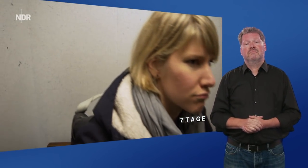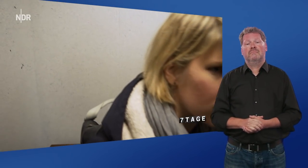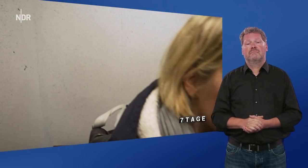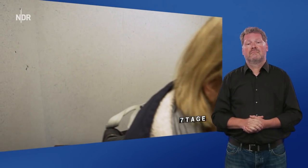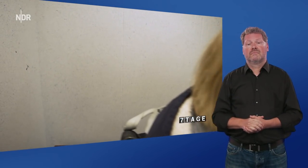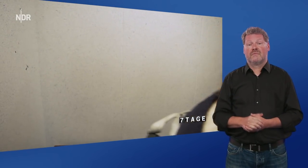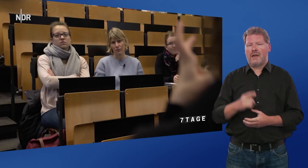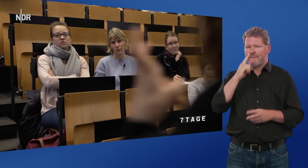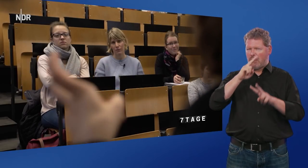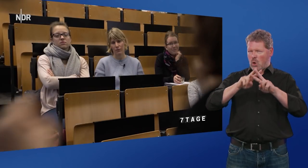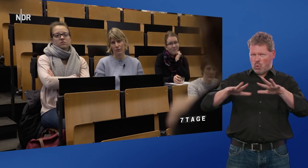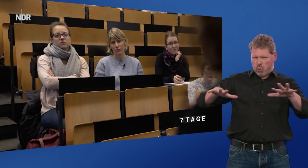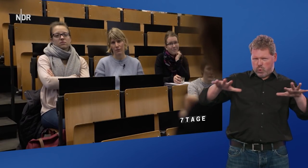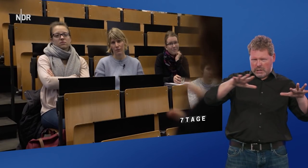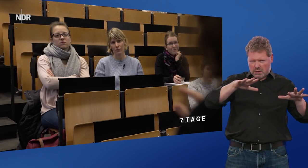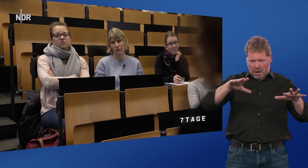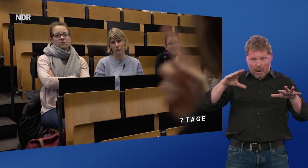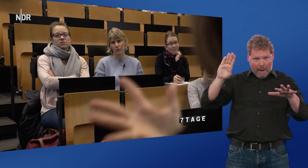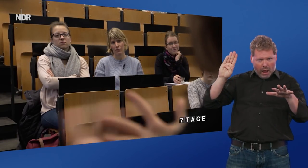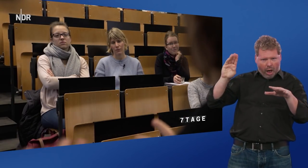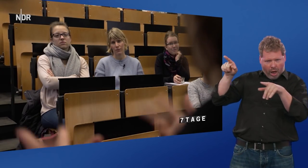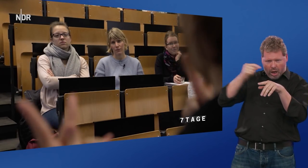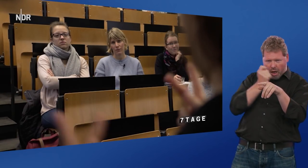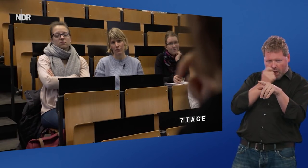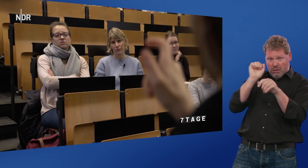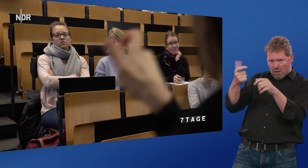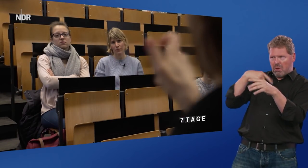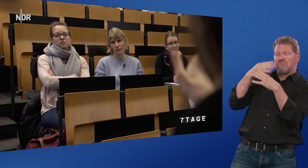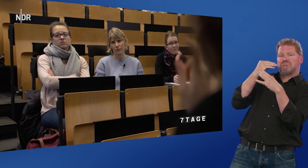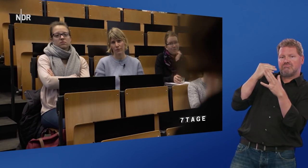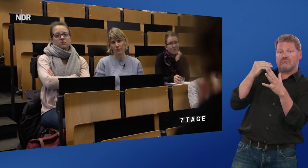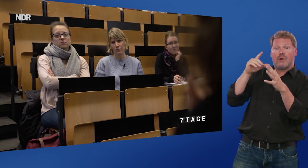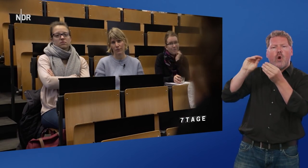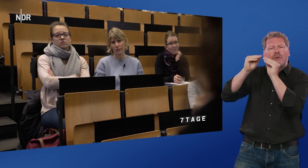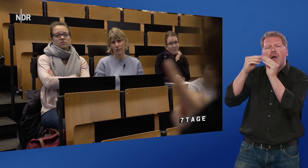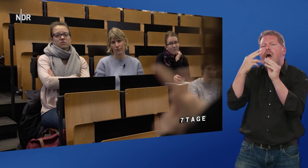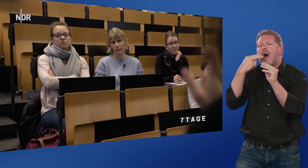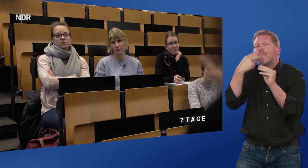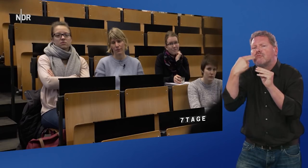Wenn es ruhig ist, kann Bella erahnen, was ich sage. In Kombination mit Lippenlesen versteht sie mich ganz gut.